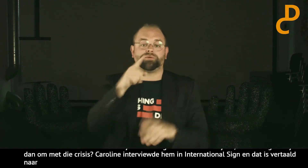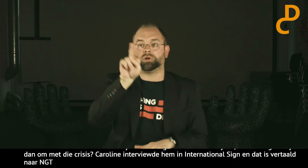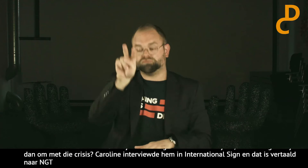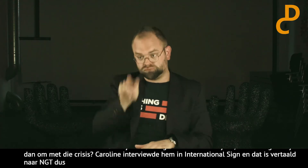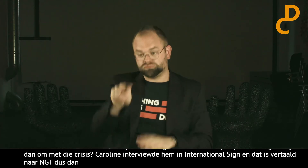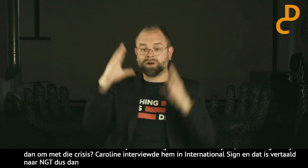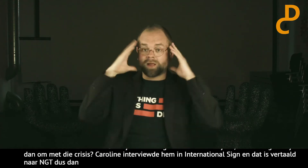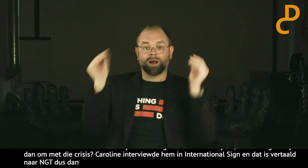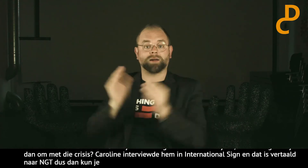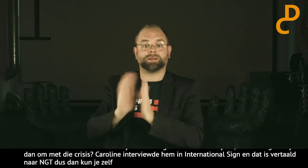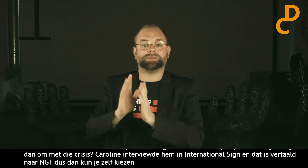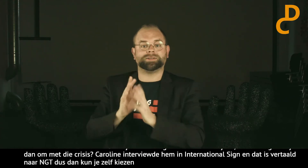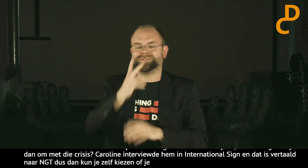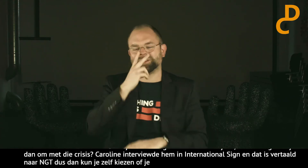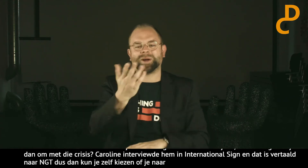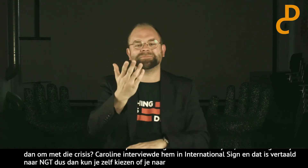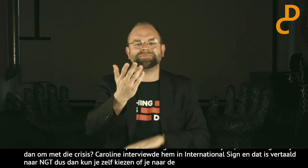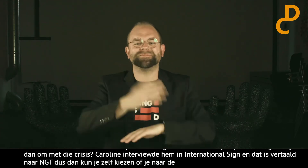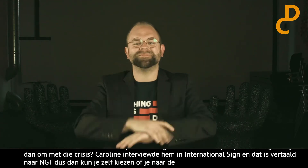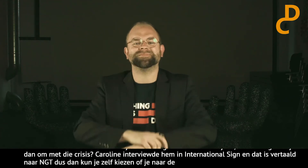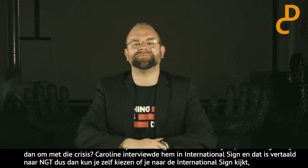international sign kijkt of naar de Nederlands gebaren.